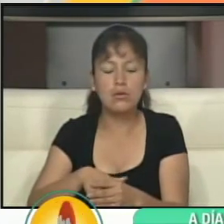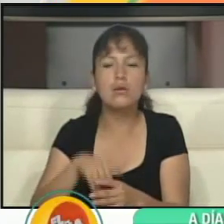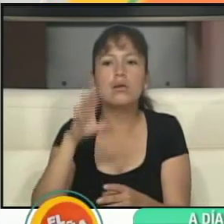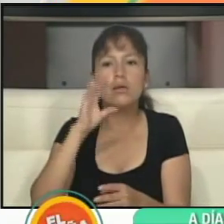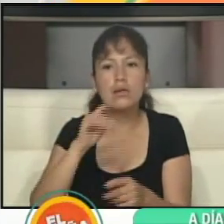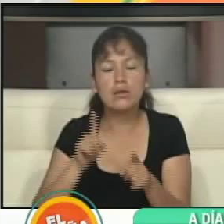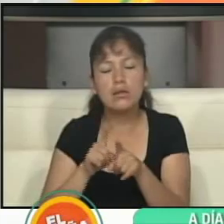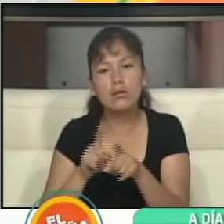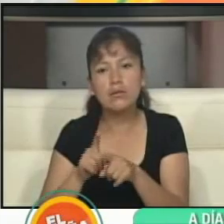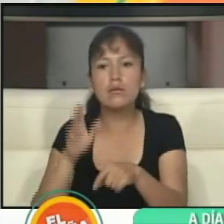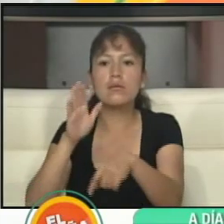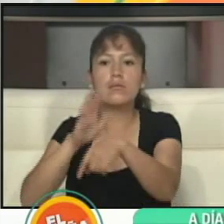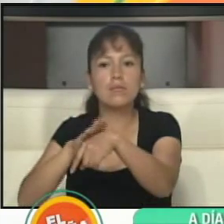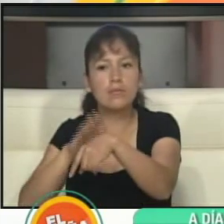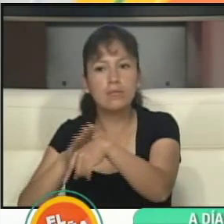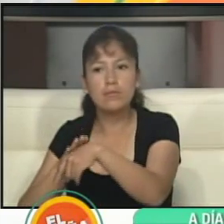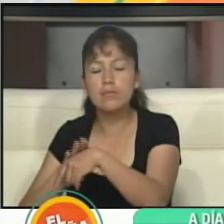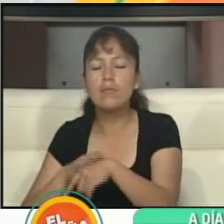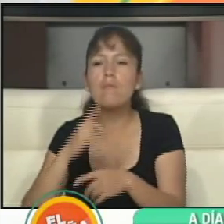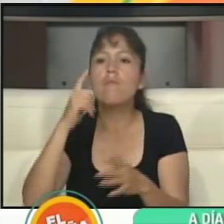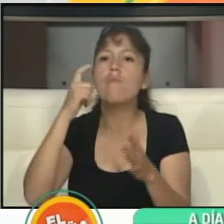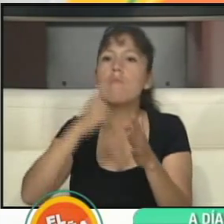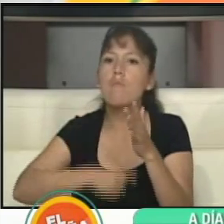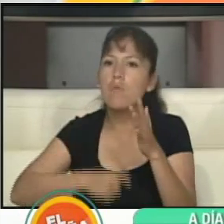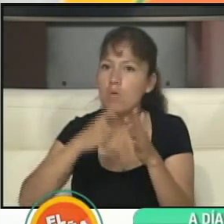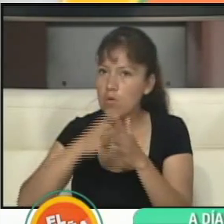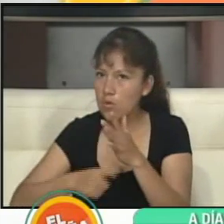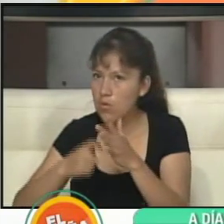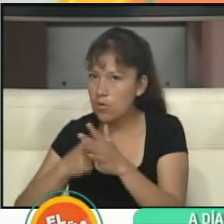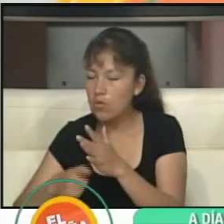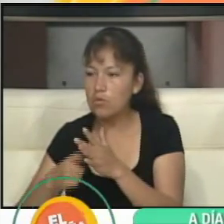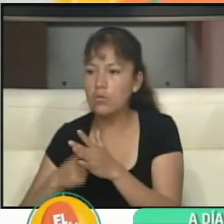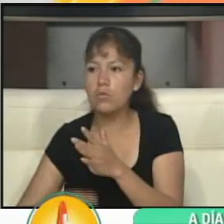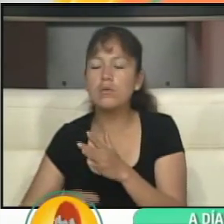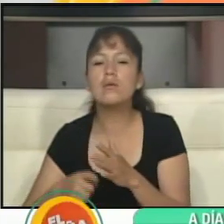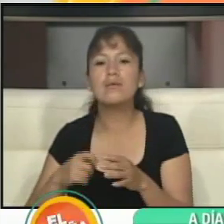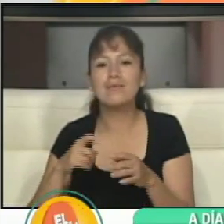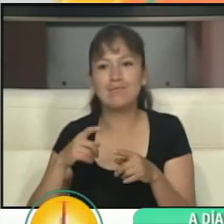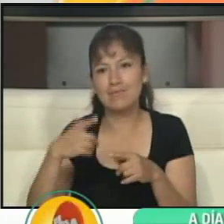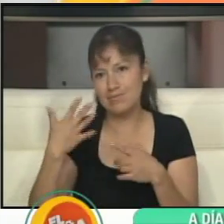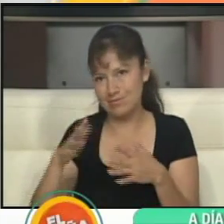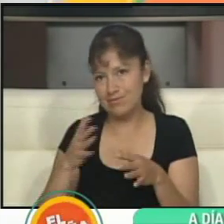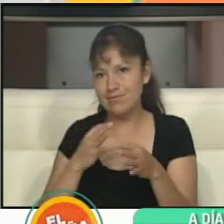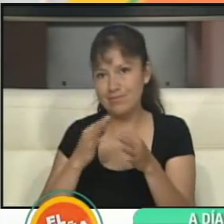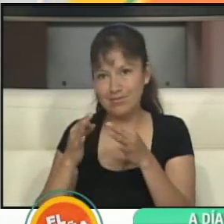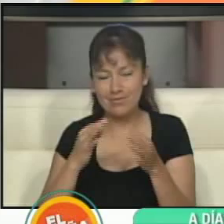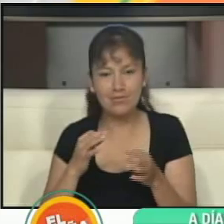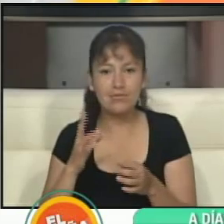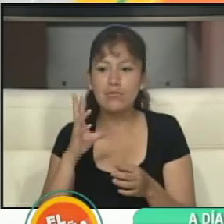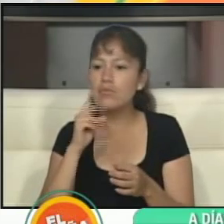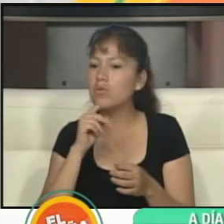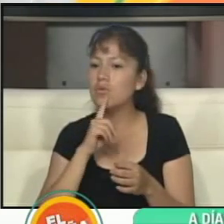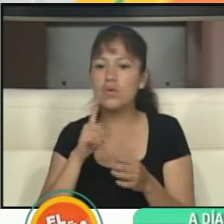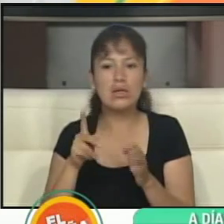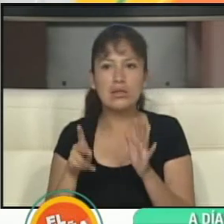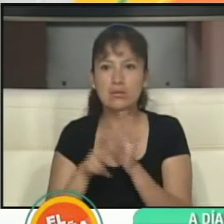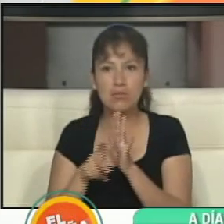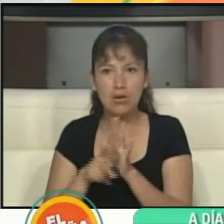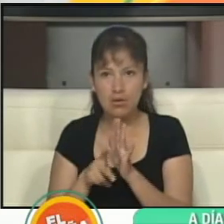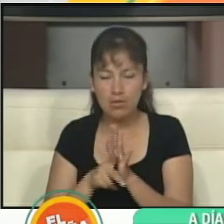Bueno, recalcarles también otro aspecto que son las multas. Que van a ver multas respecto a las que la sanción, que es lo que no está prohibido.